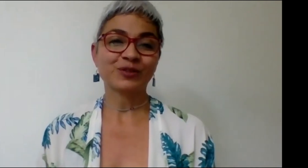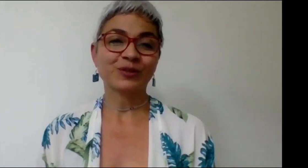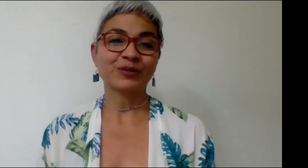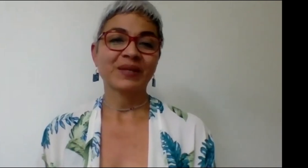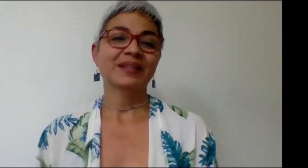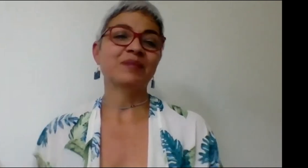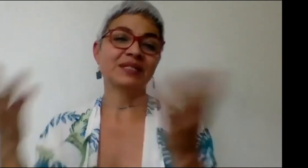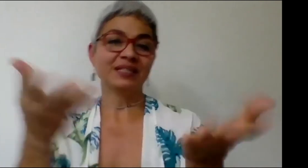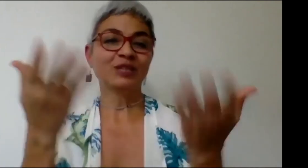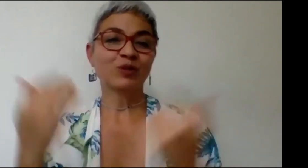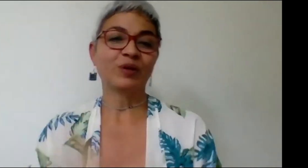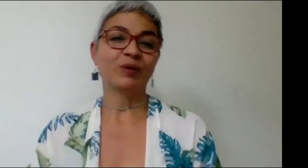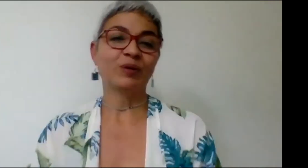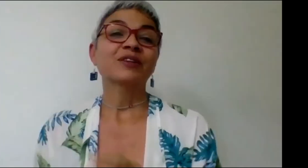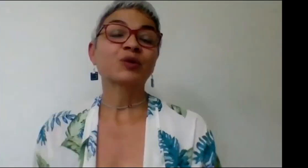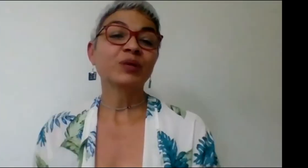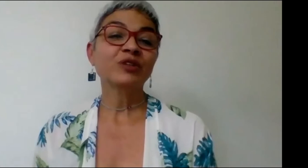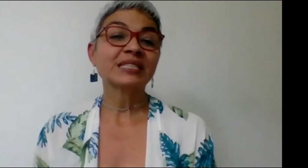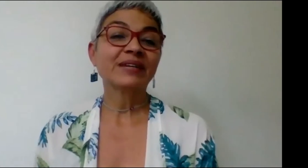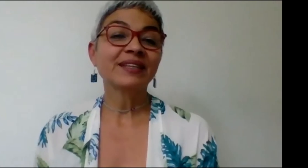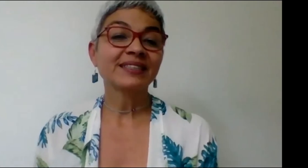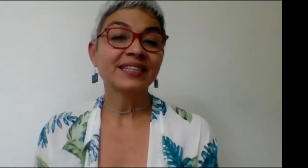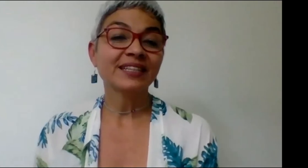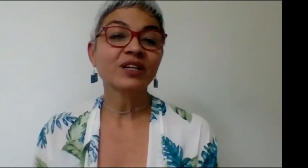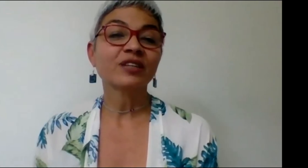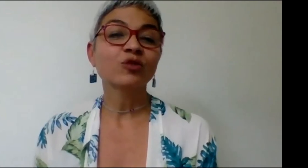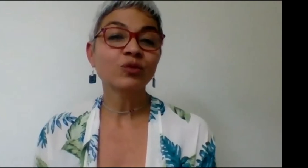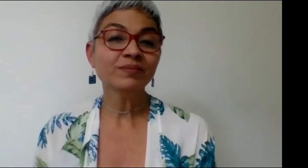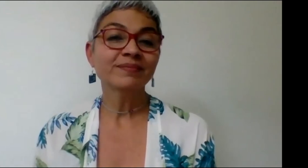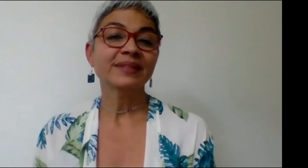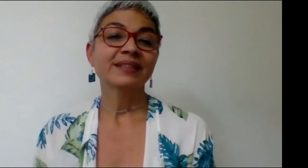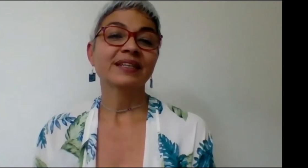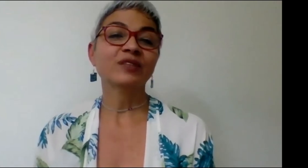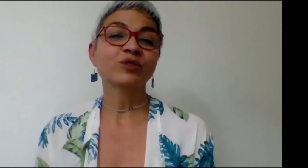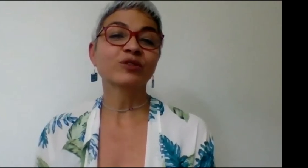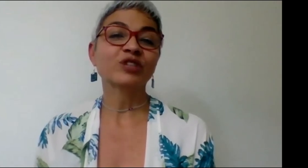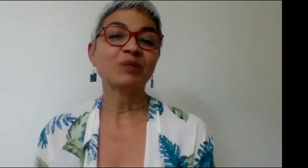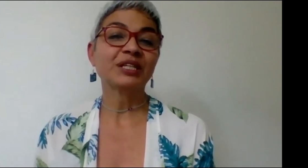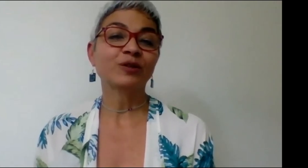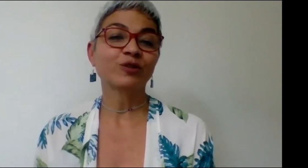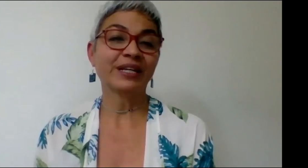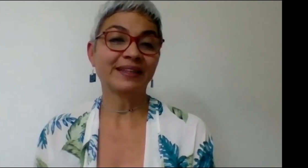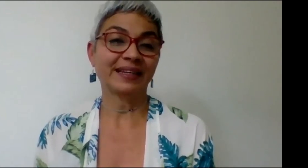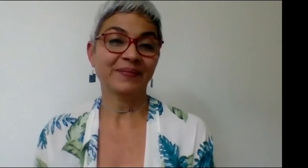nosotros te presentas por favor Rubén yo estaba diciendo que tú eres nuestro semillero docente